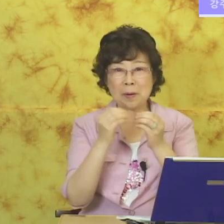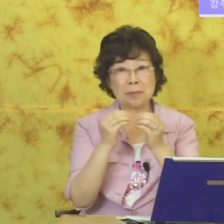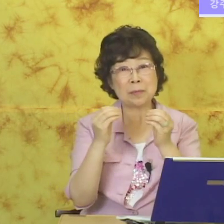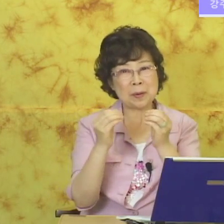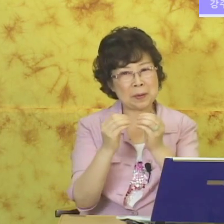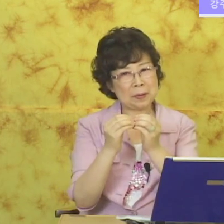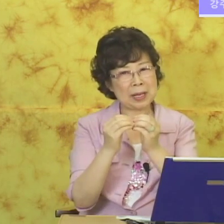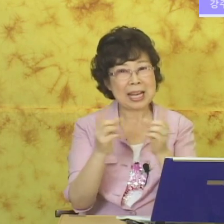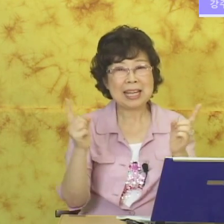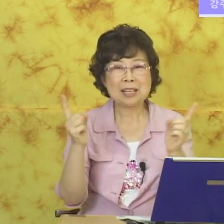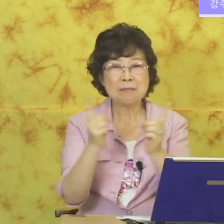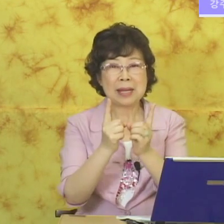뽀뽀뽀.